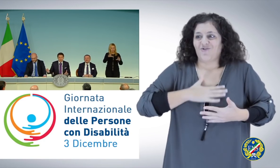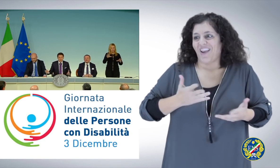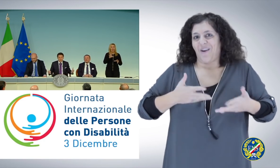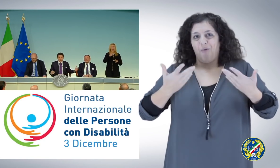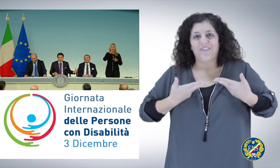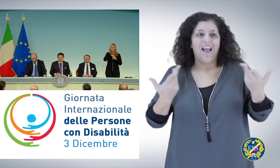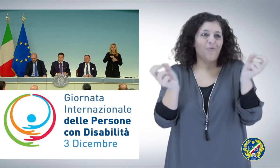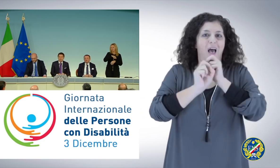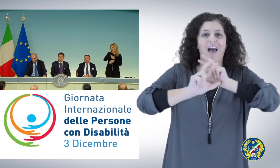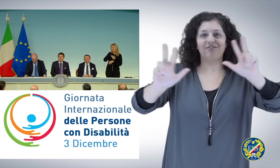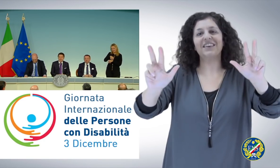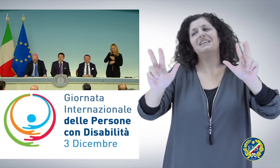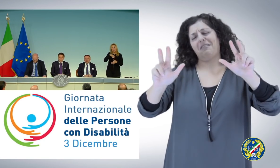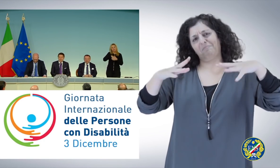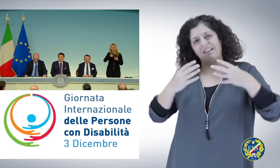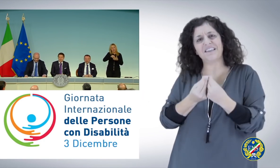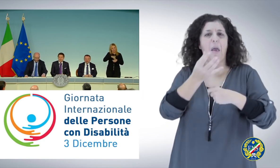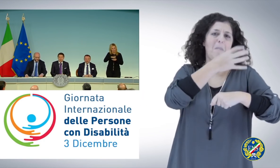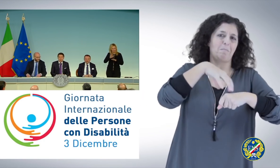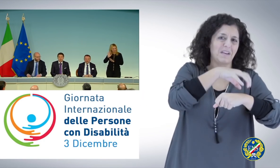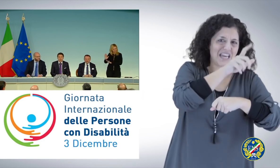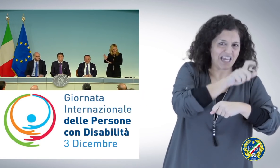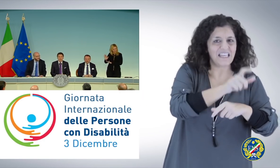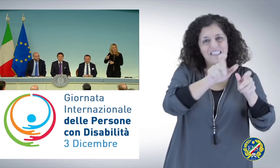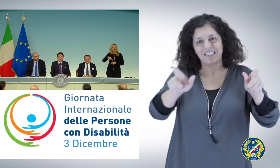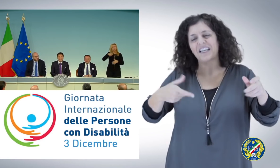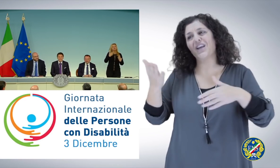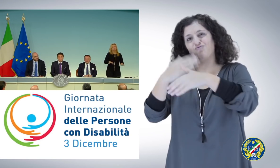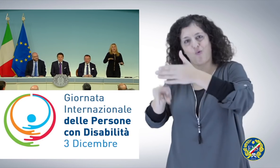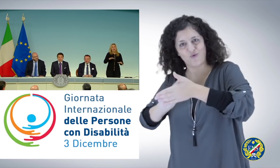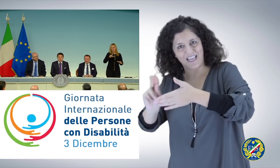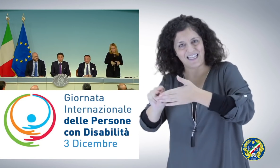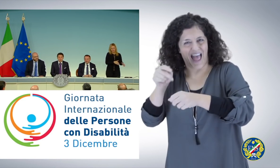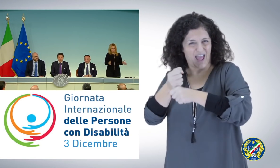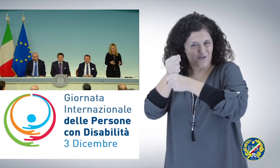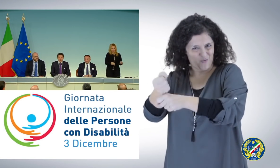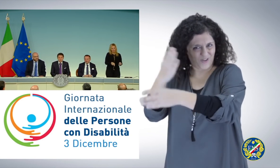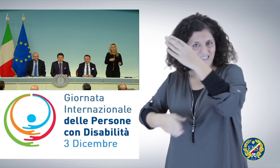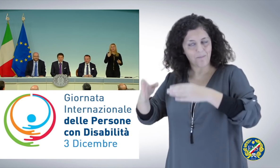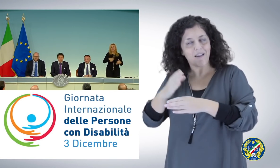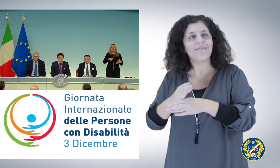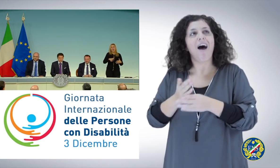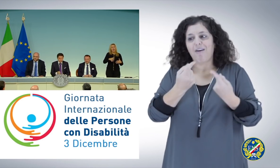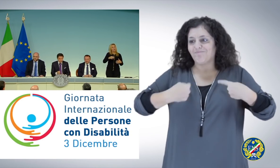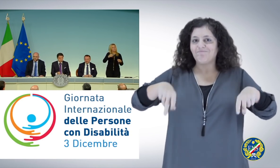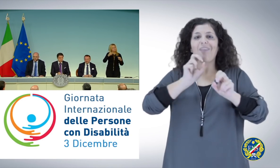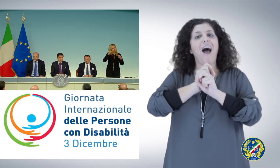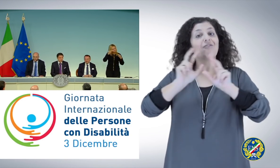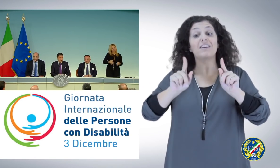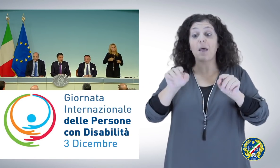ministri e il sottosegretario competente, che noi già questa settimana confidiamo di portare al prossimo Consiglio